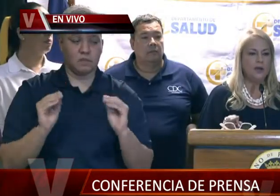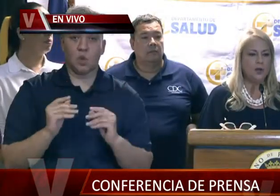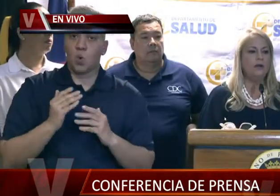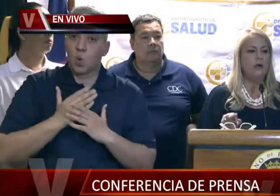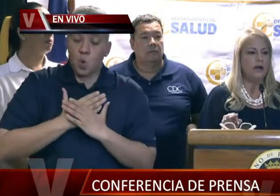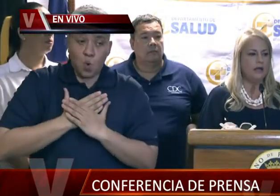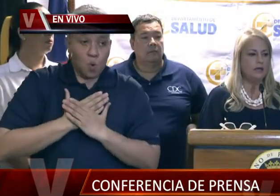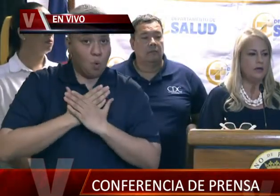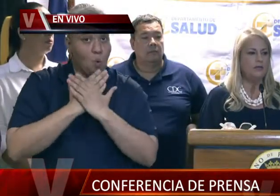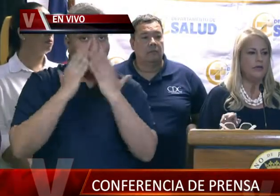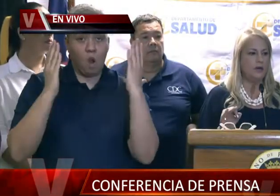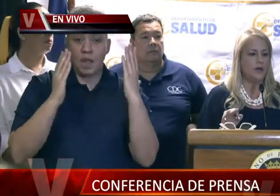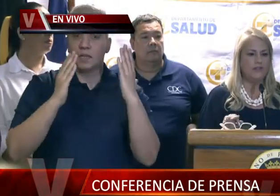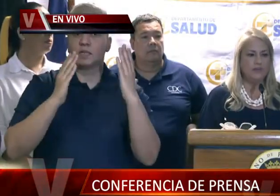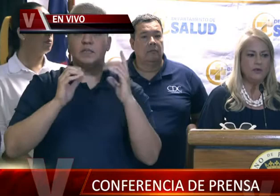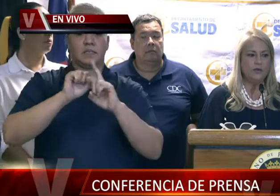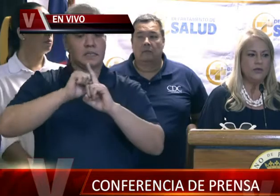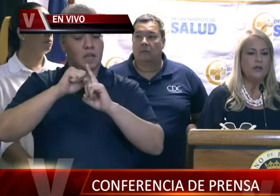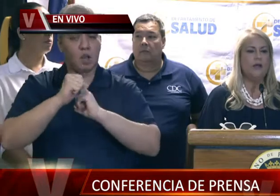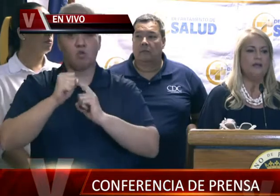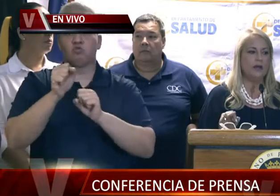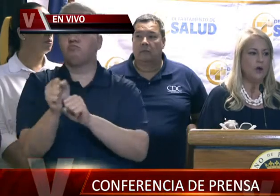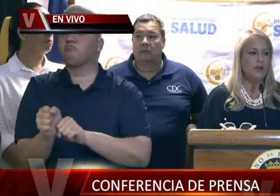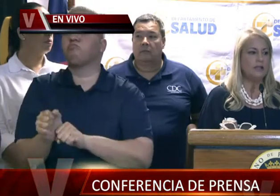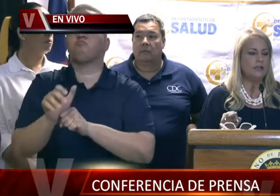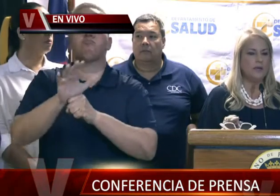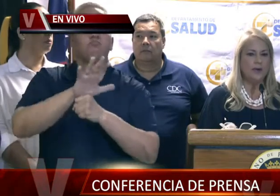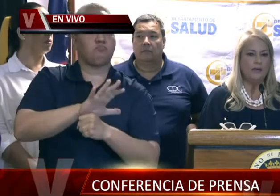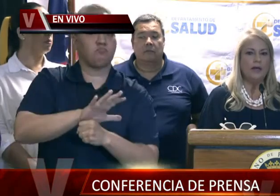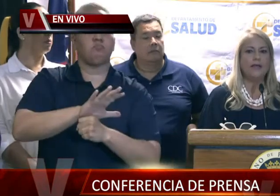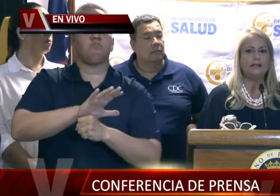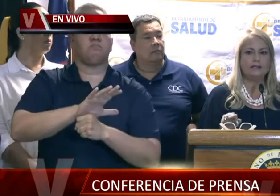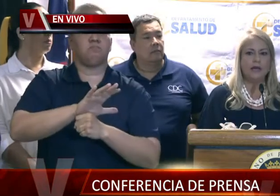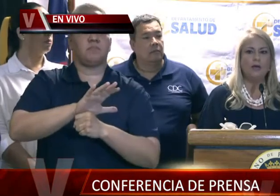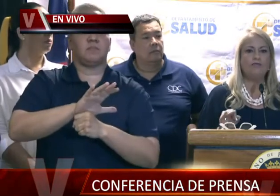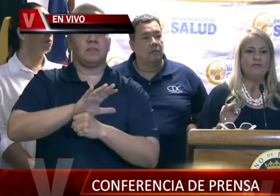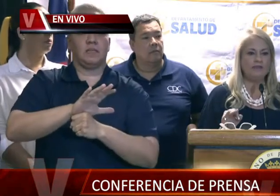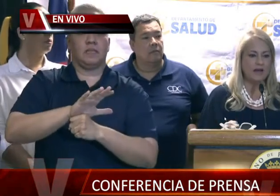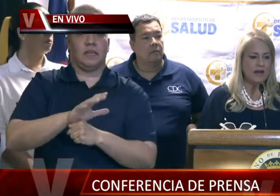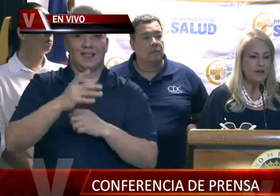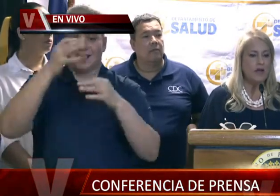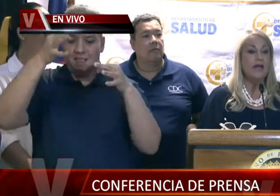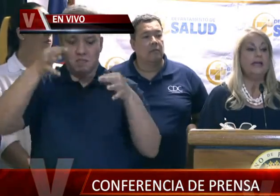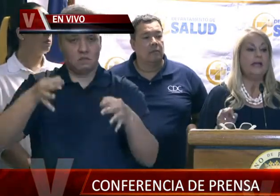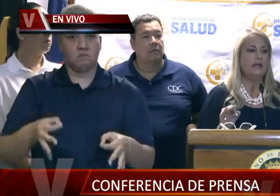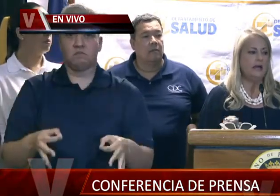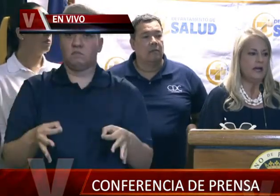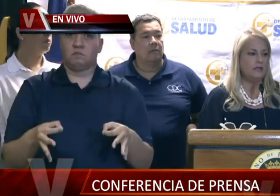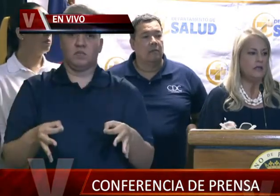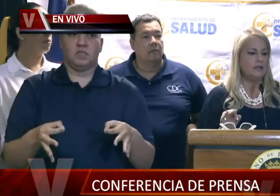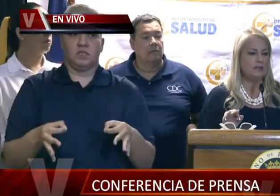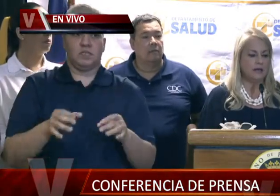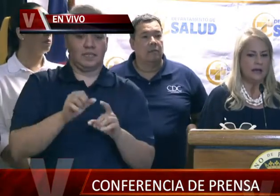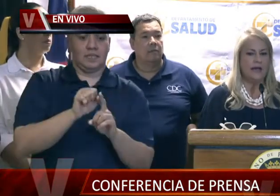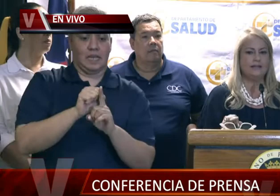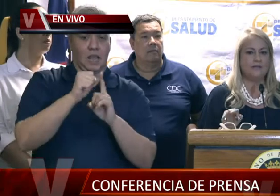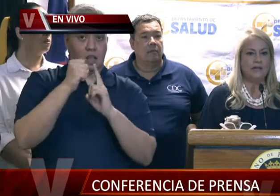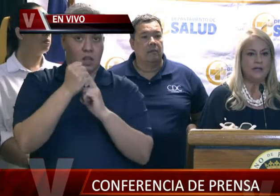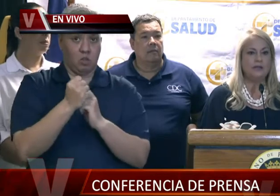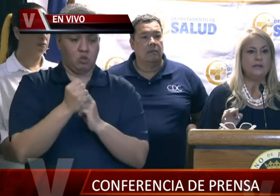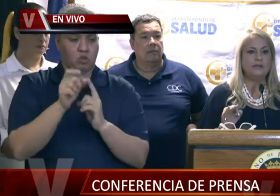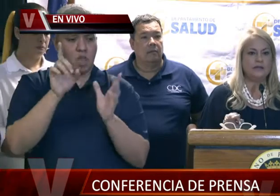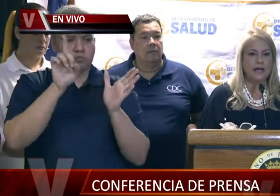ningún caso de coronavirus, de COVID-19 que esté confirmado y el caso que está